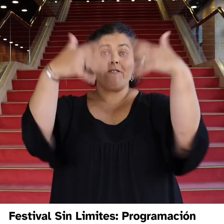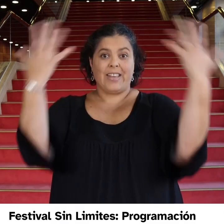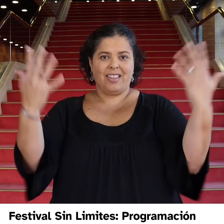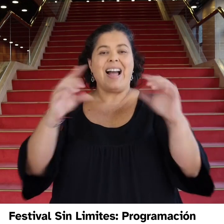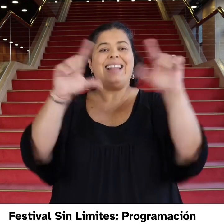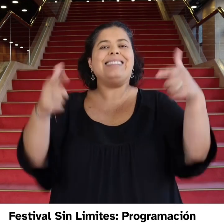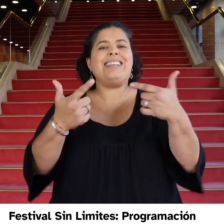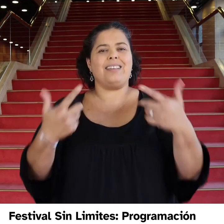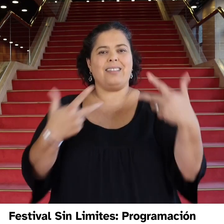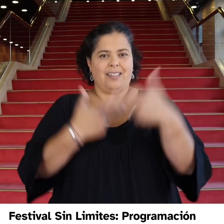Programación